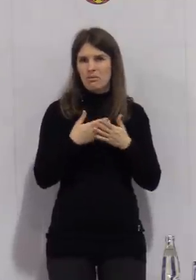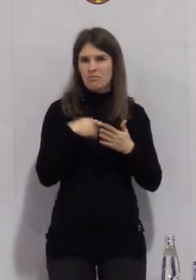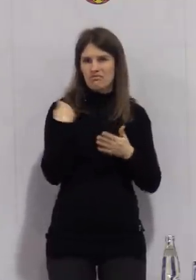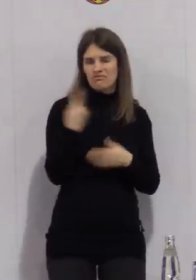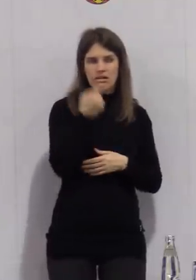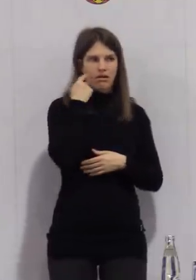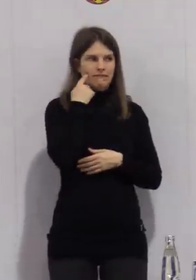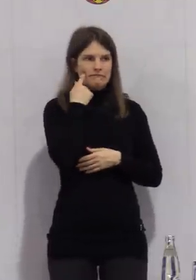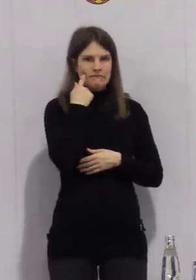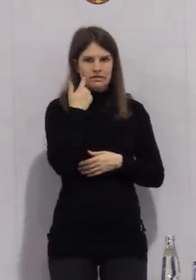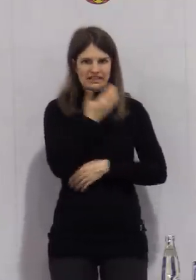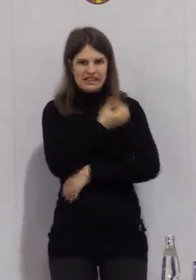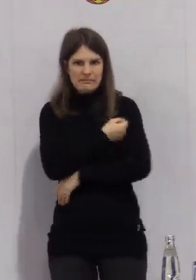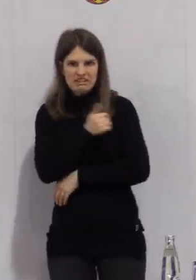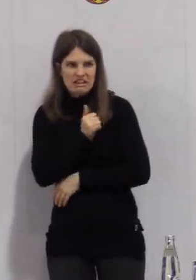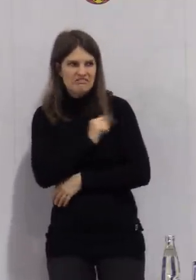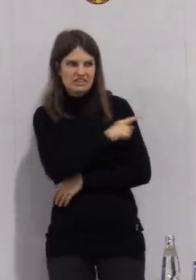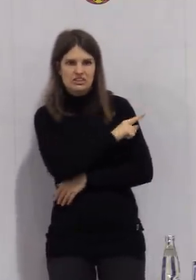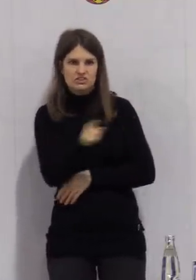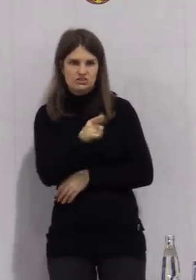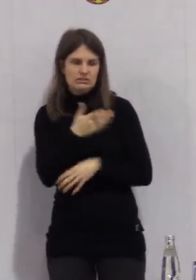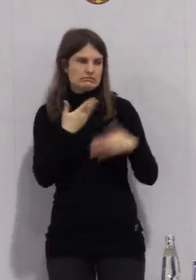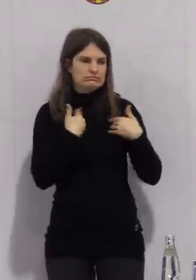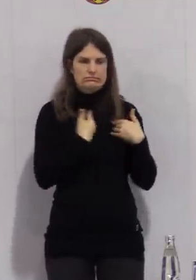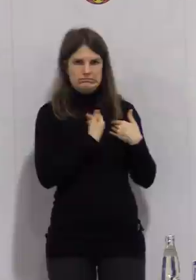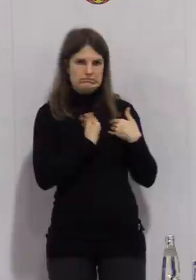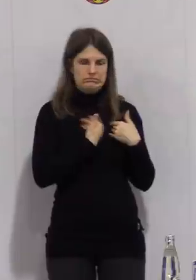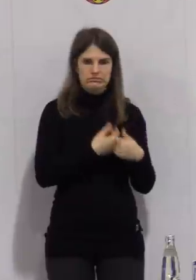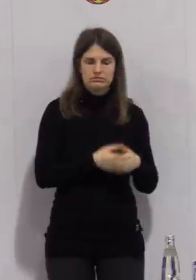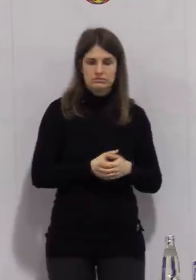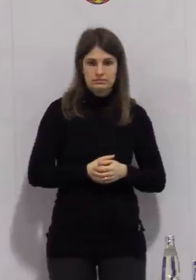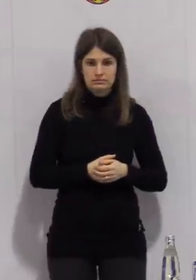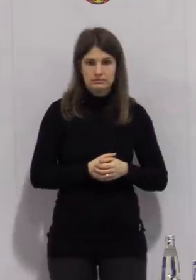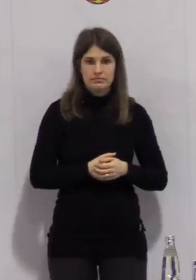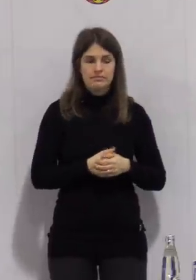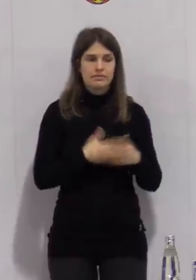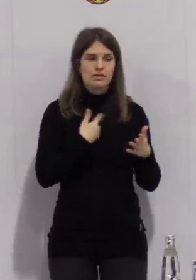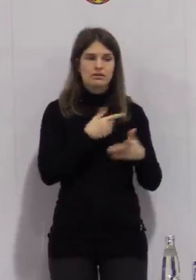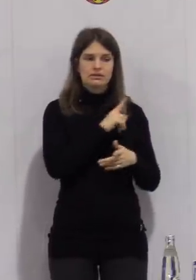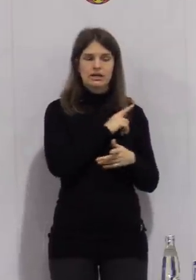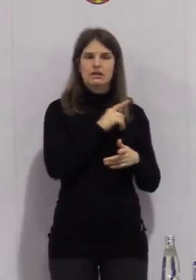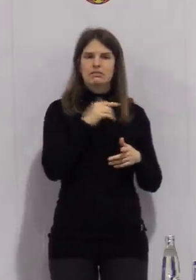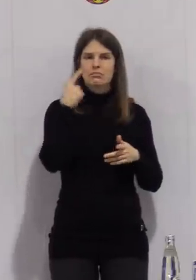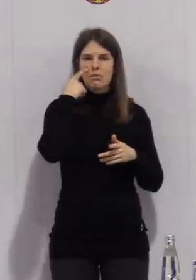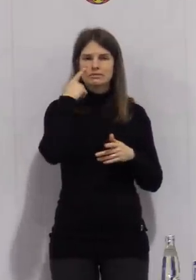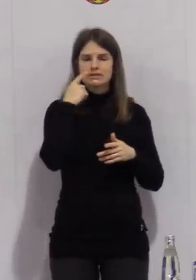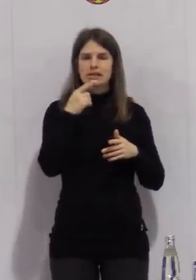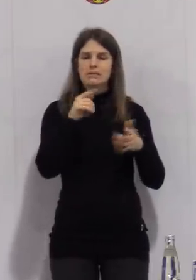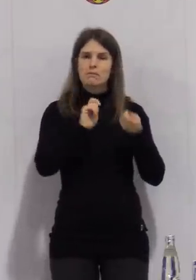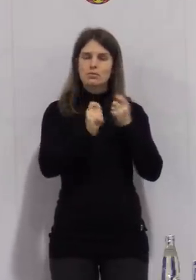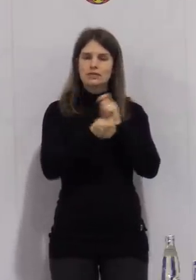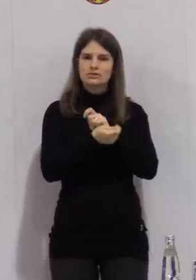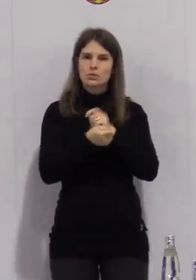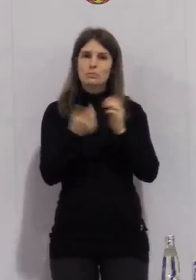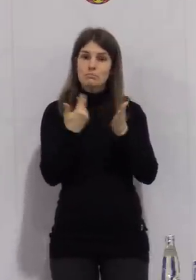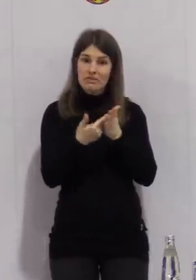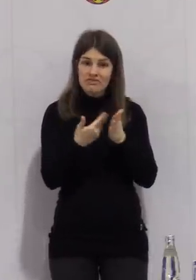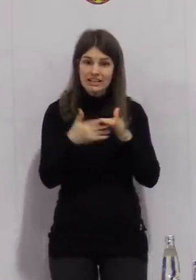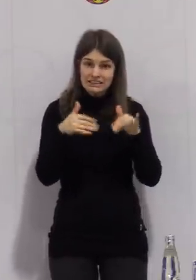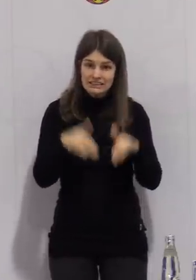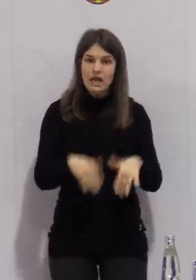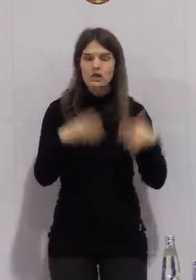Betrachtungsfeld. Im Moment gibt es 99 nachgewiesene Mutationen, das hatten Sie heute Morgen in der Stabssitzung,